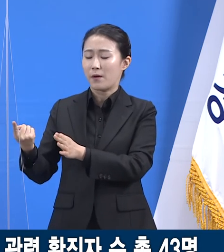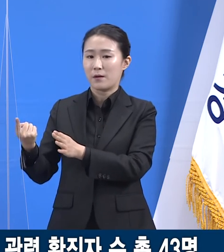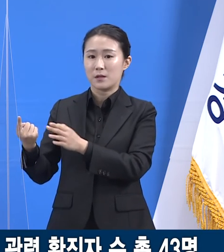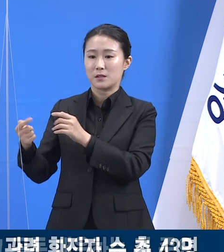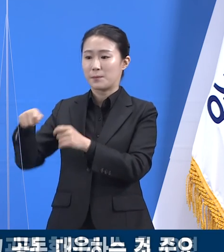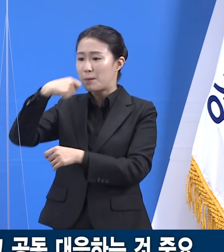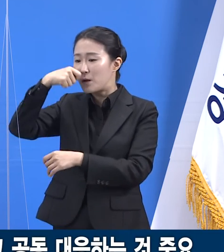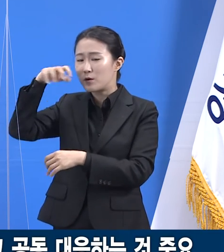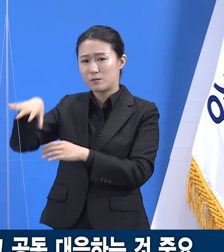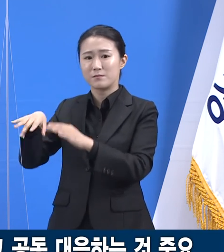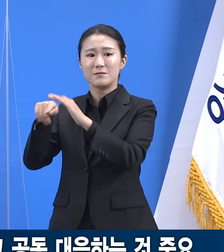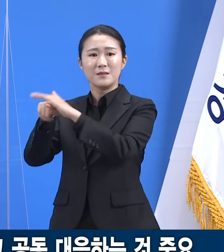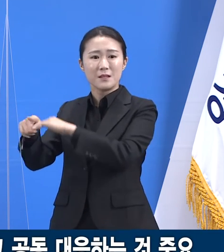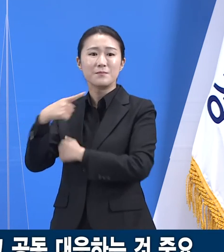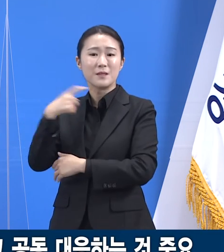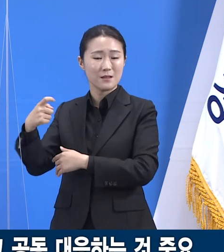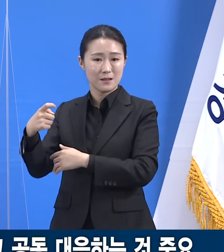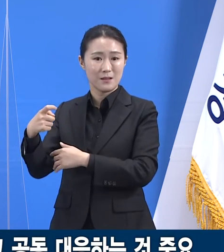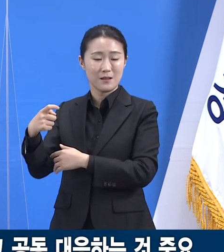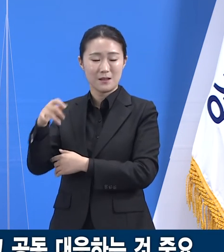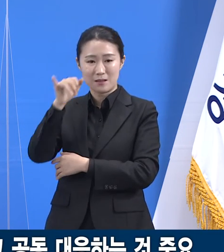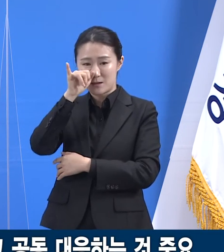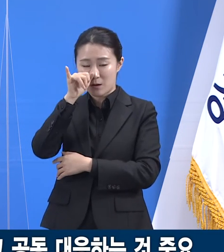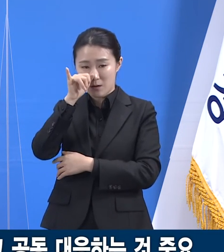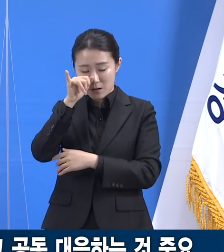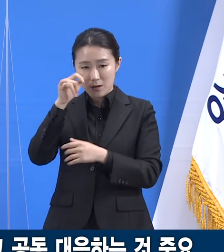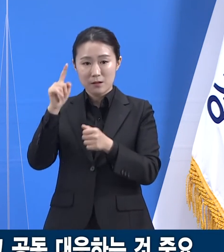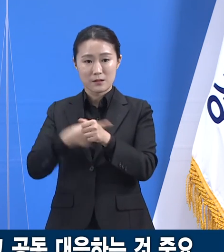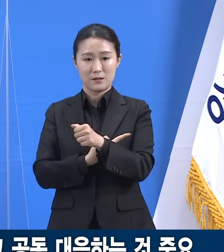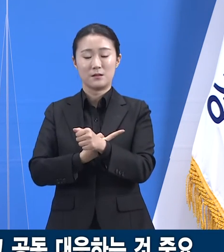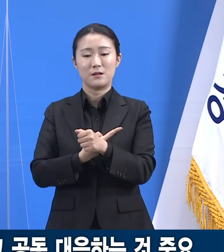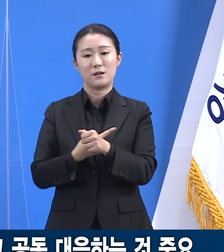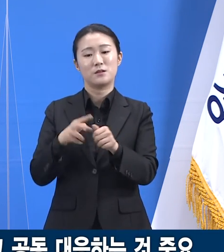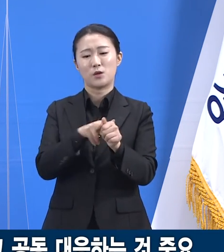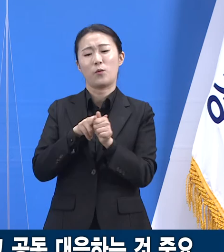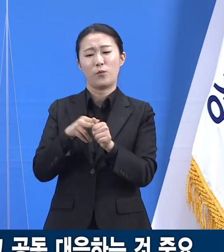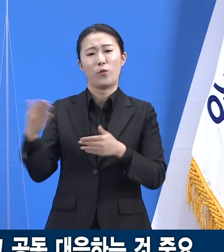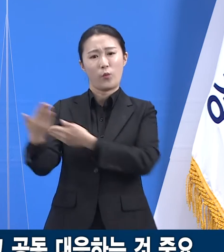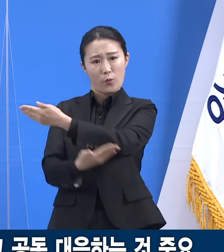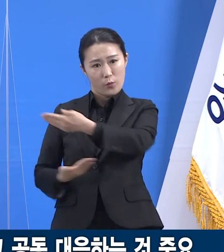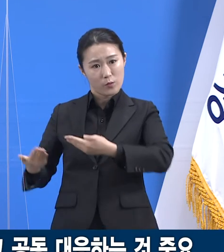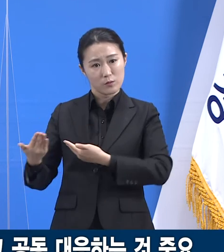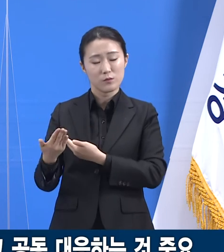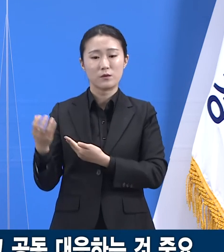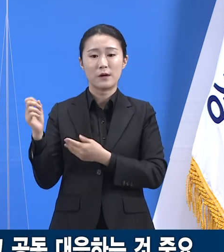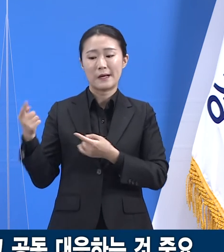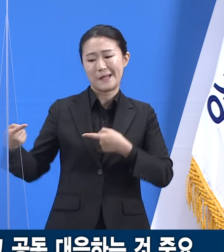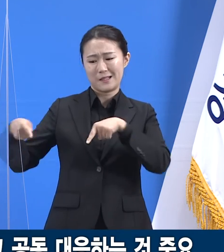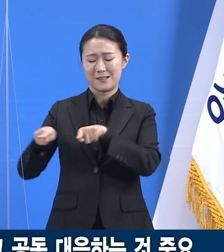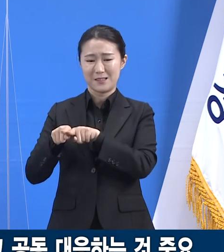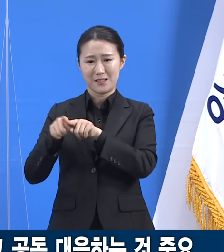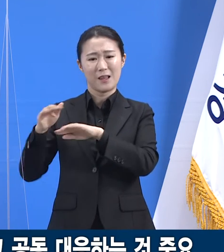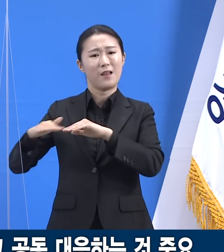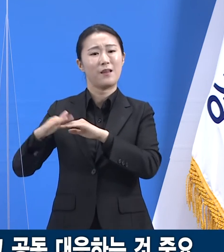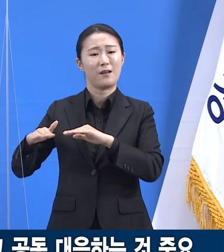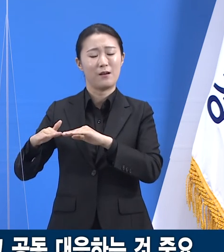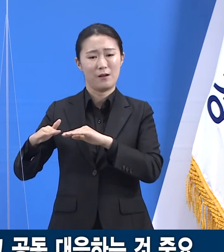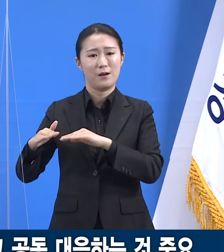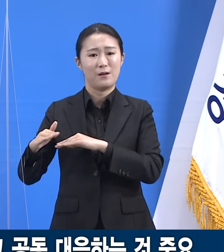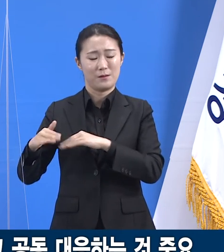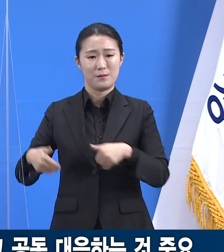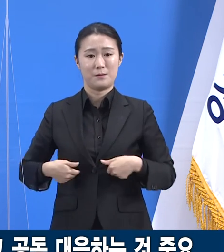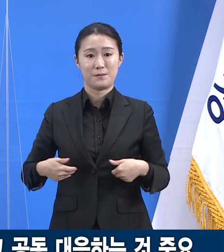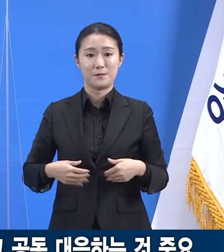따라서 행정구역의 경계를 넘어 정보를 공유하고 공동 대응하는 것이 중요합니다. 더불어 각